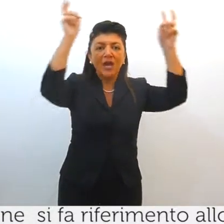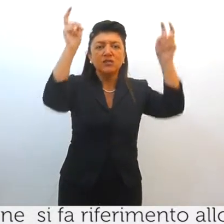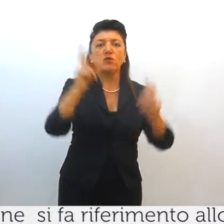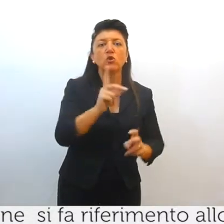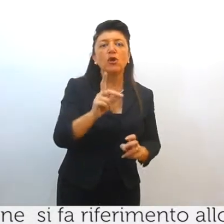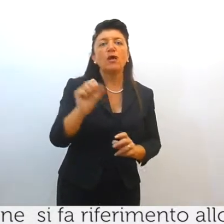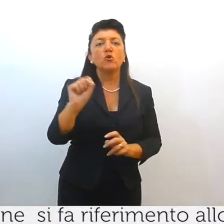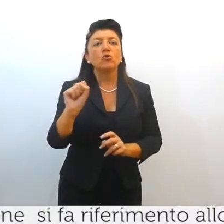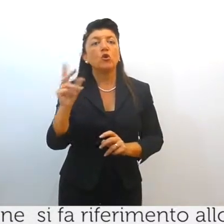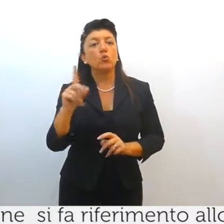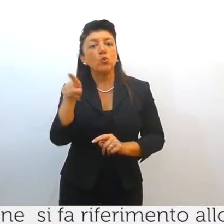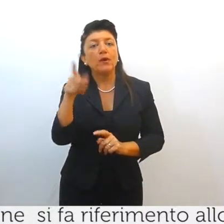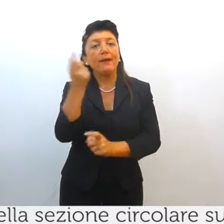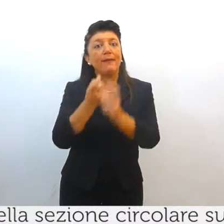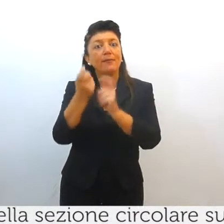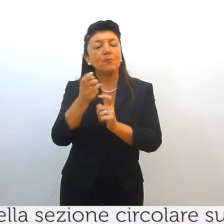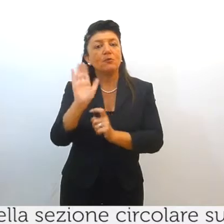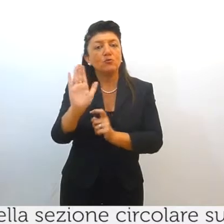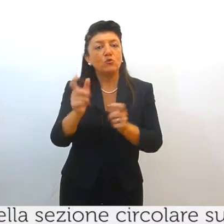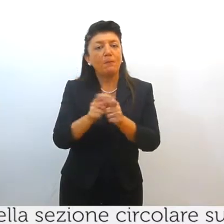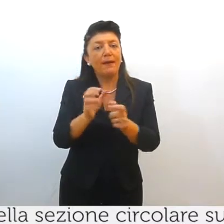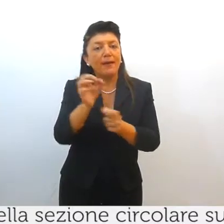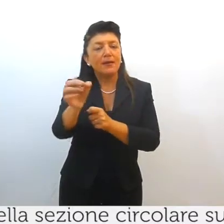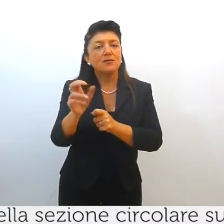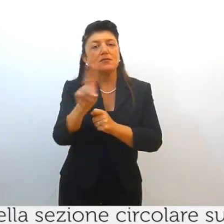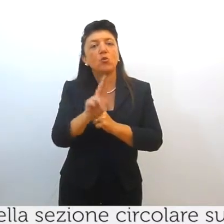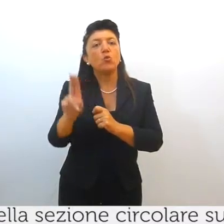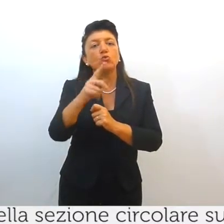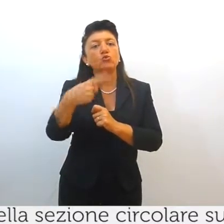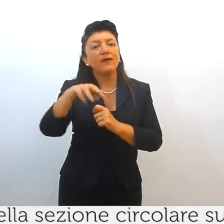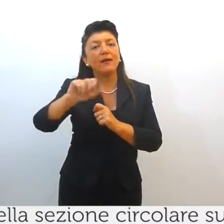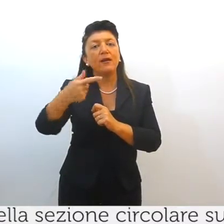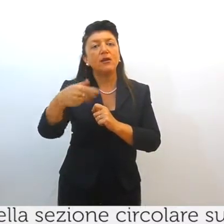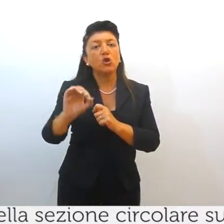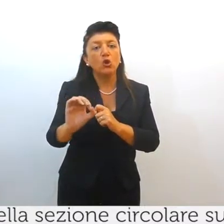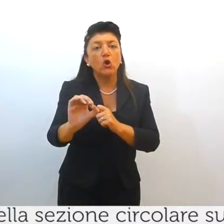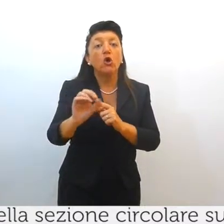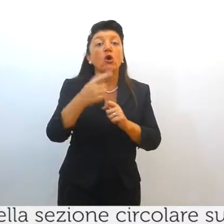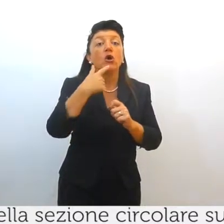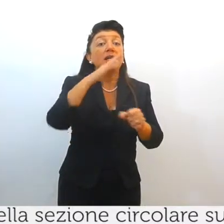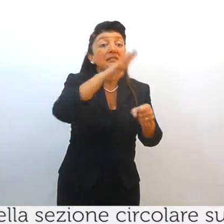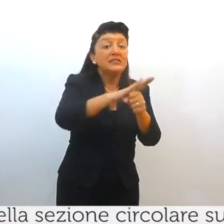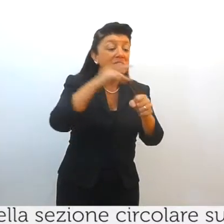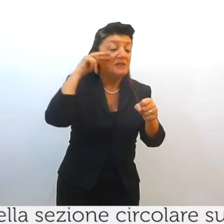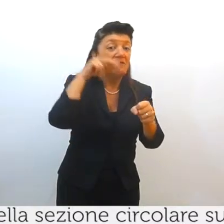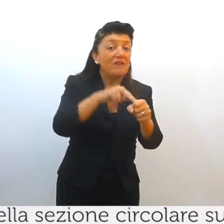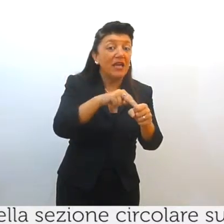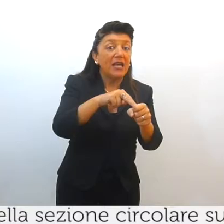Impresso nella sezione circolare superiore dei pomi. Egli fu